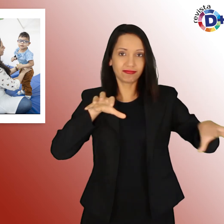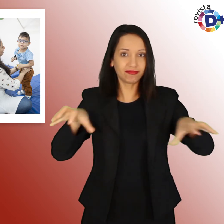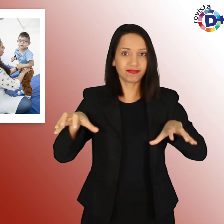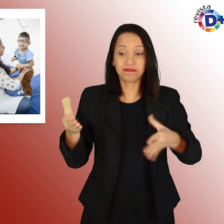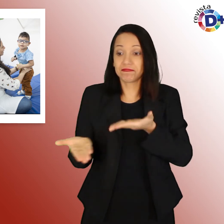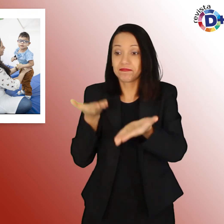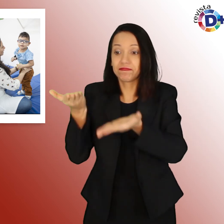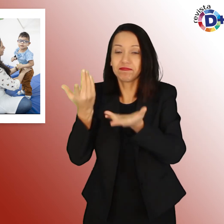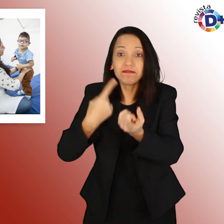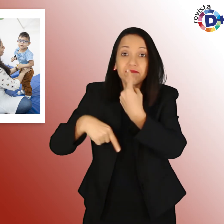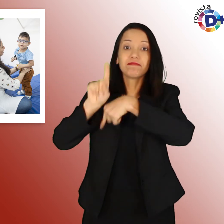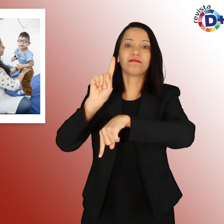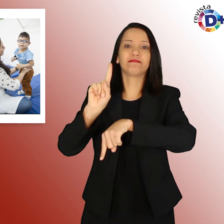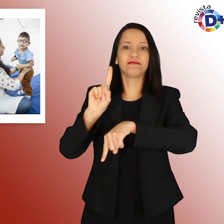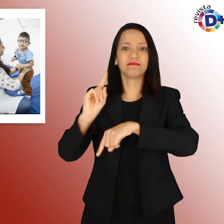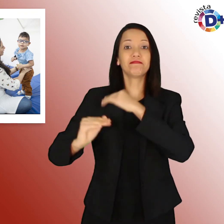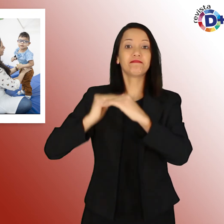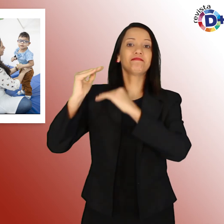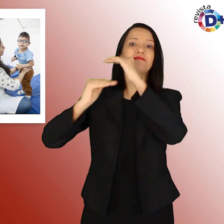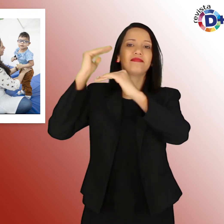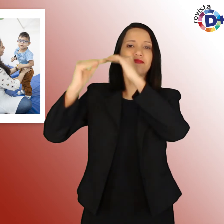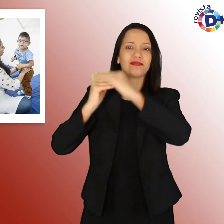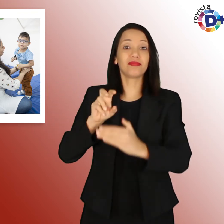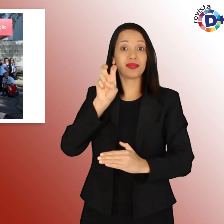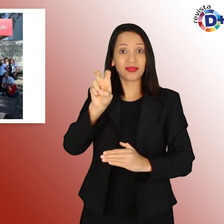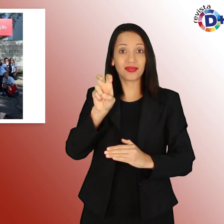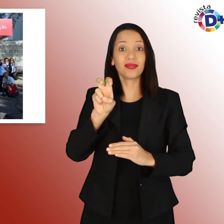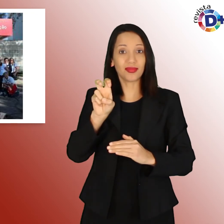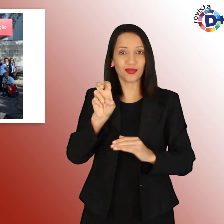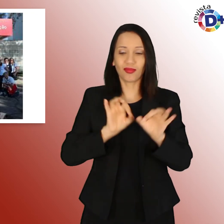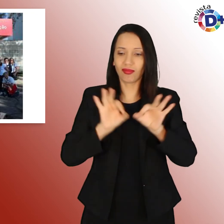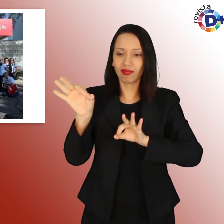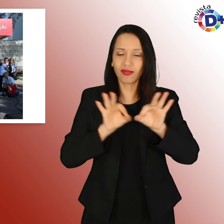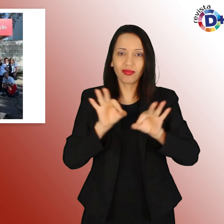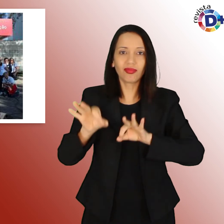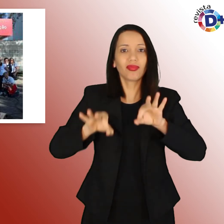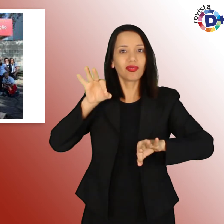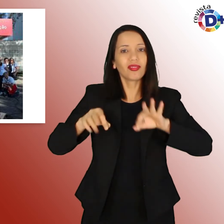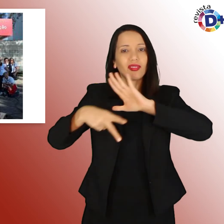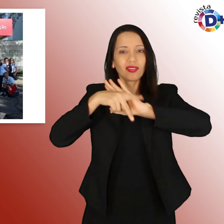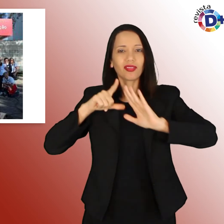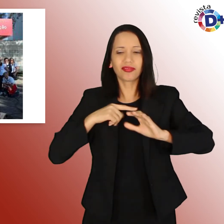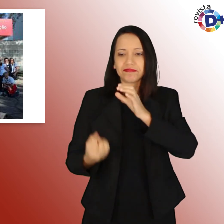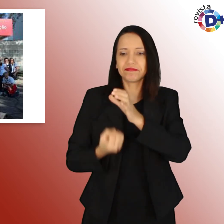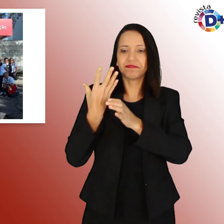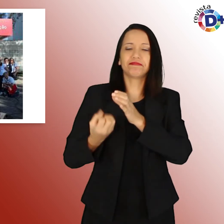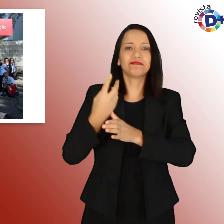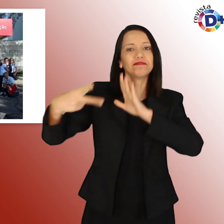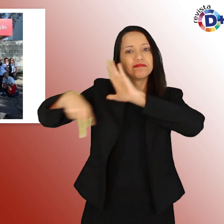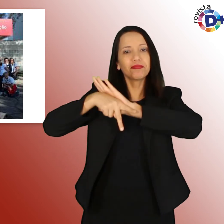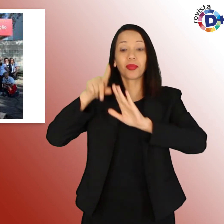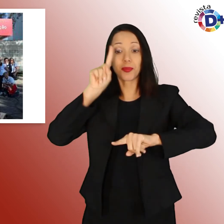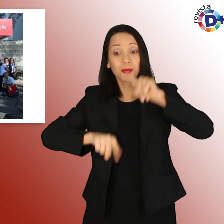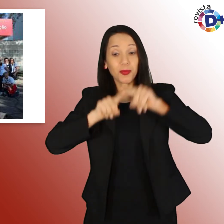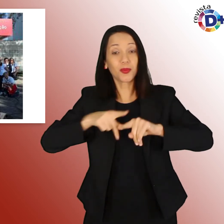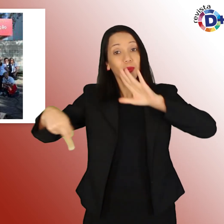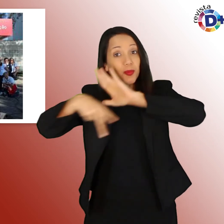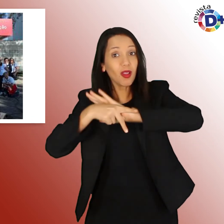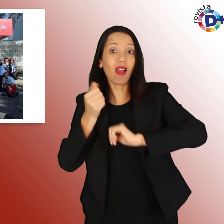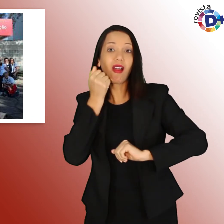cinco oficinas para fabricação de produtos, aparelhos, ortopédicos. Anualmente,